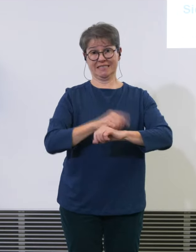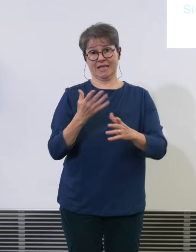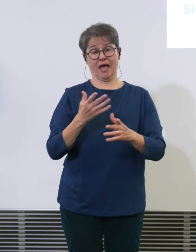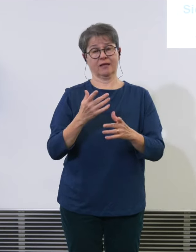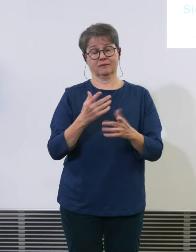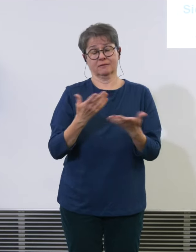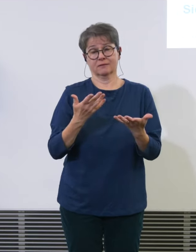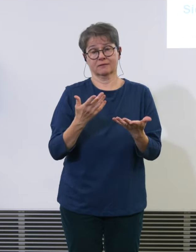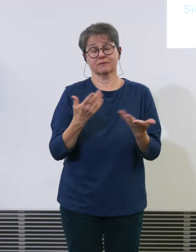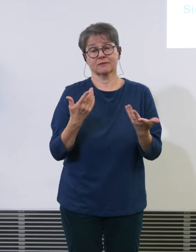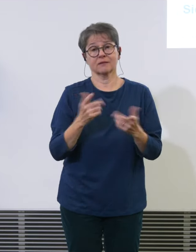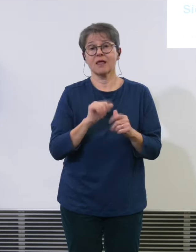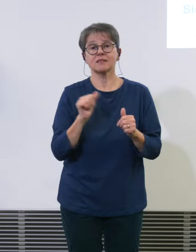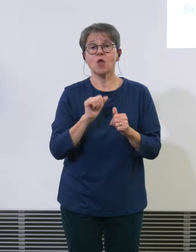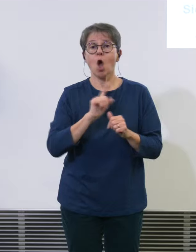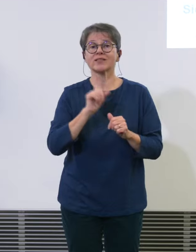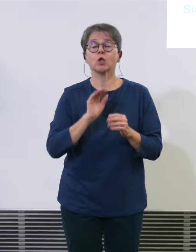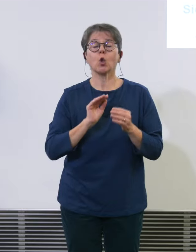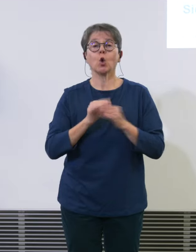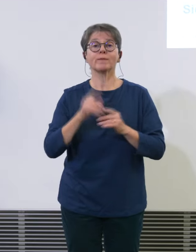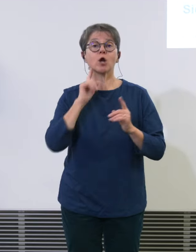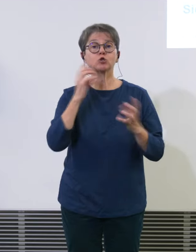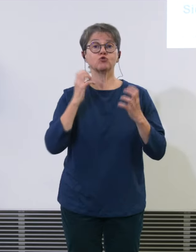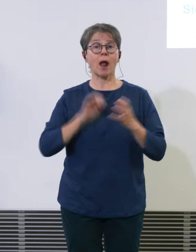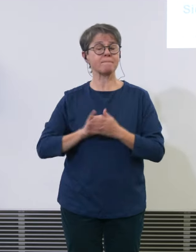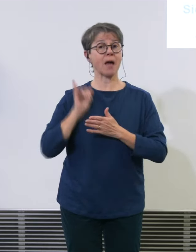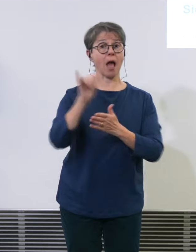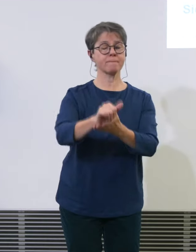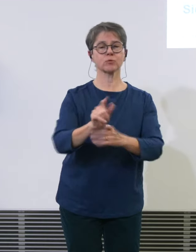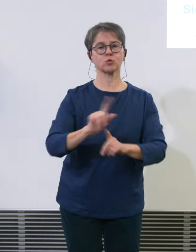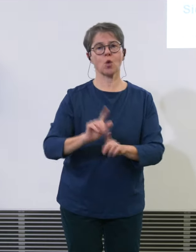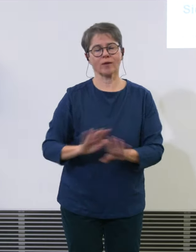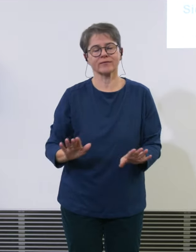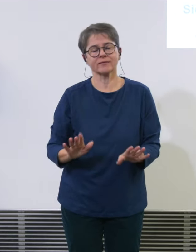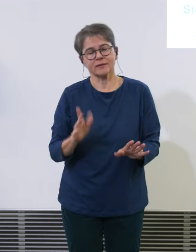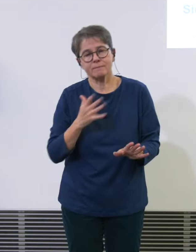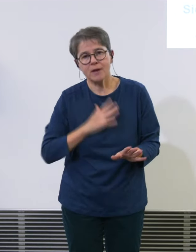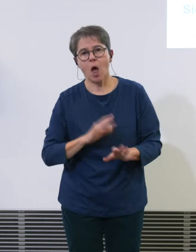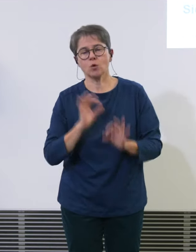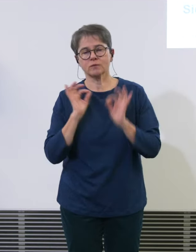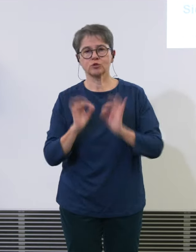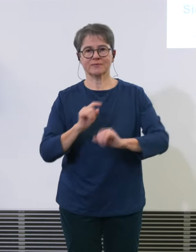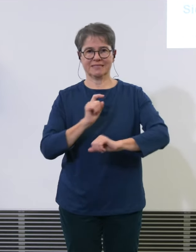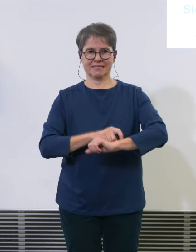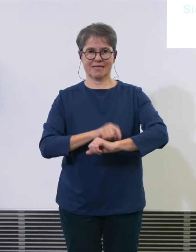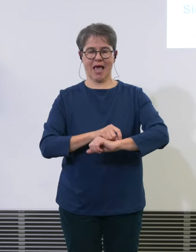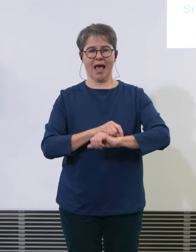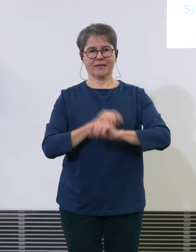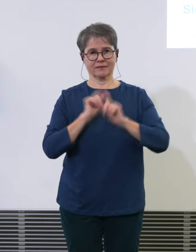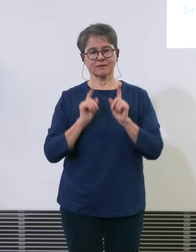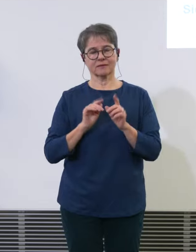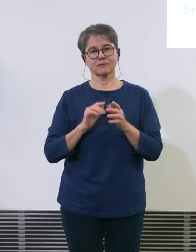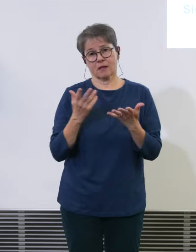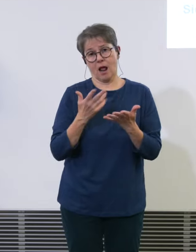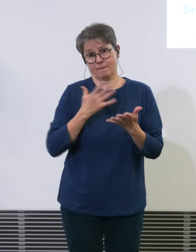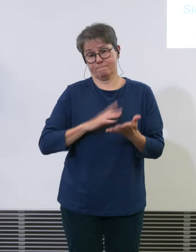Zeit und damit man das überhaupt machen kann brauchen wir die Betriebszeiten und natürlich möchten wir dann fliegen wenn man kann wir brauchen aber auch